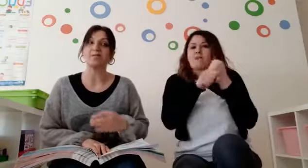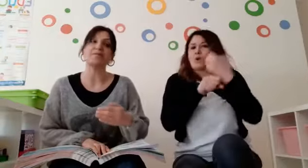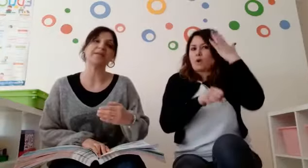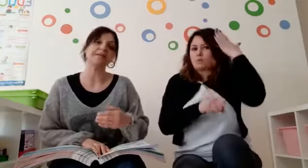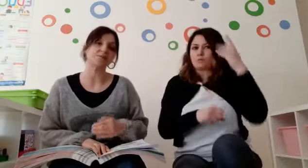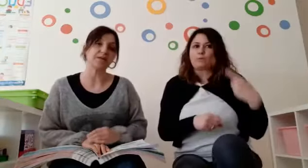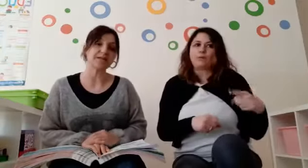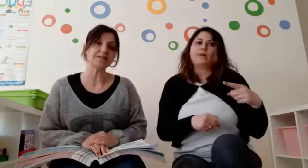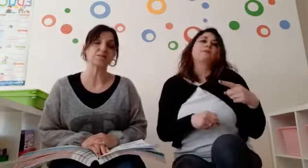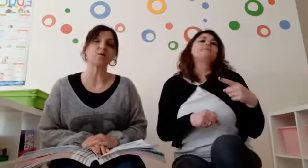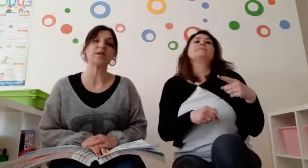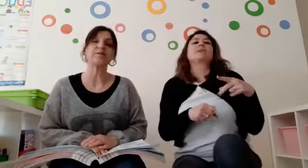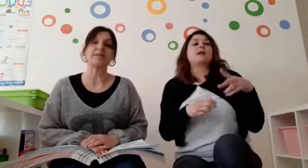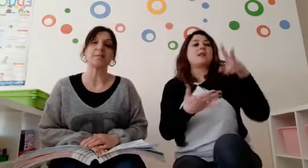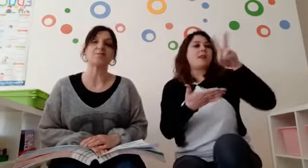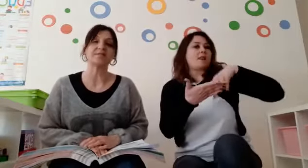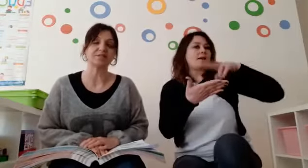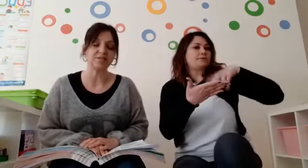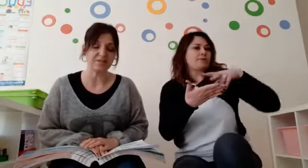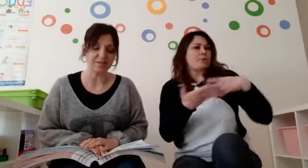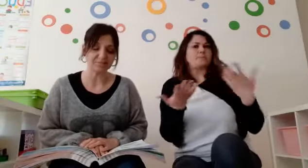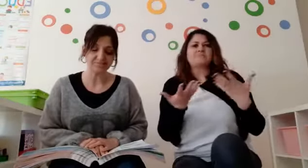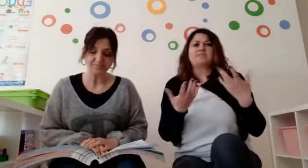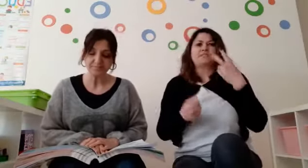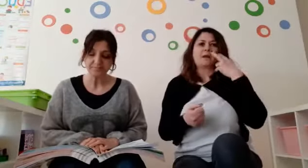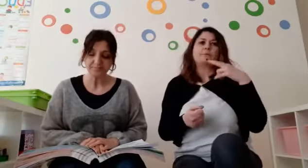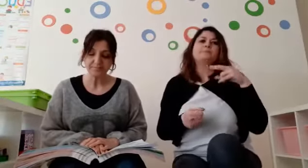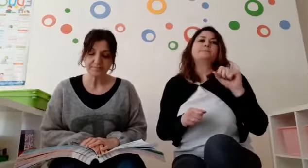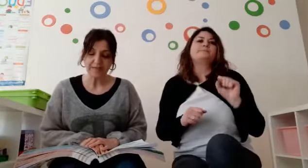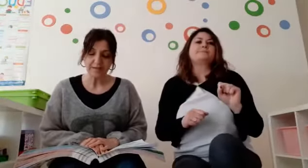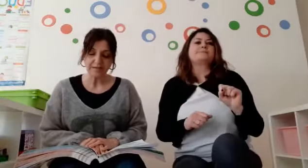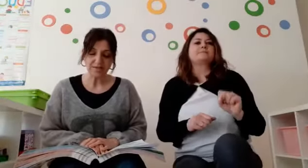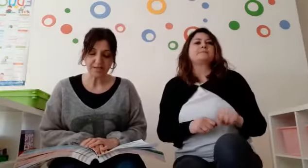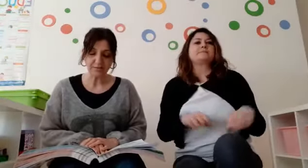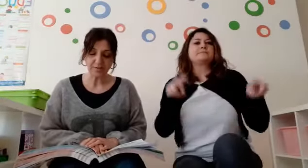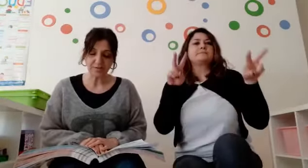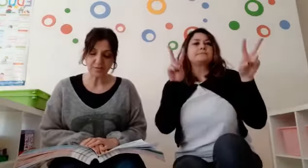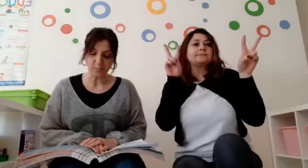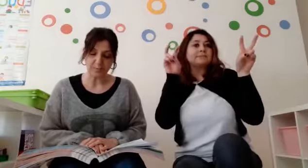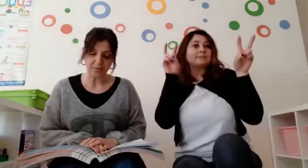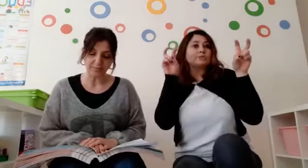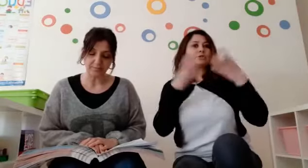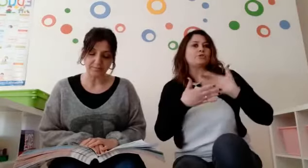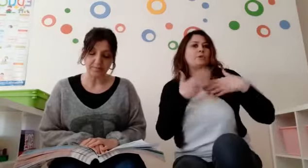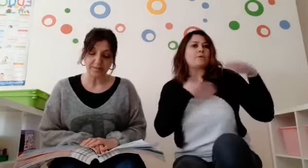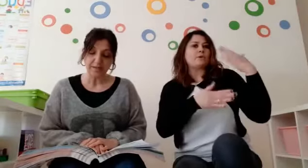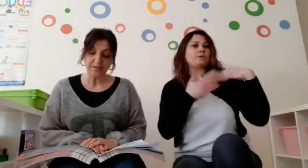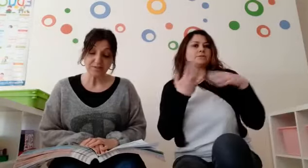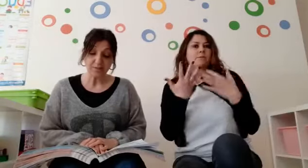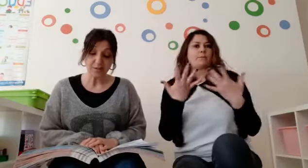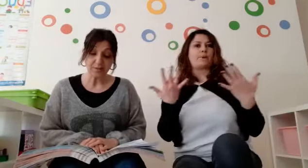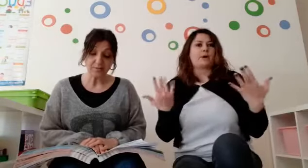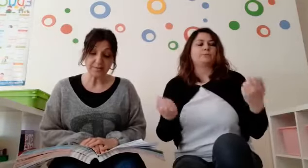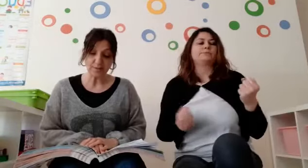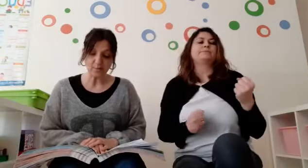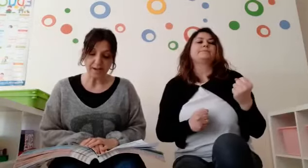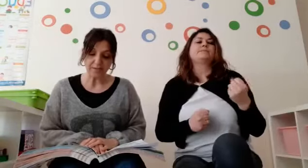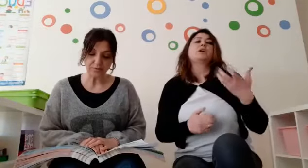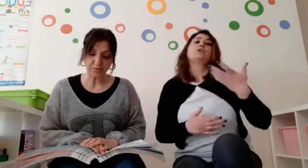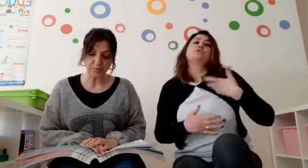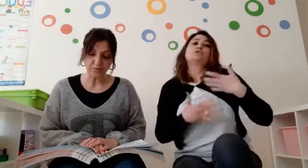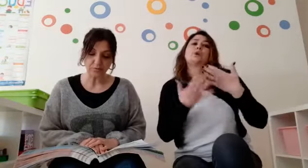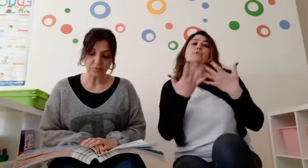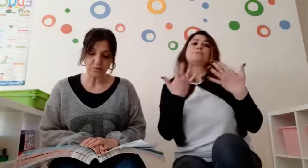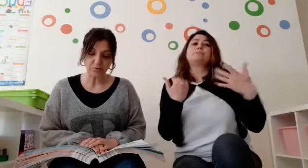Leggiamo il testo della canzone e vediamo cosa ci dice. C'era una volta un prato. C'era una volta un